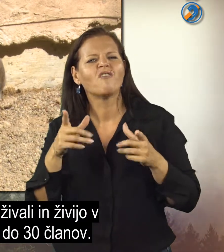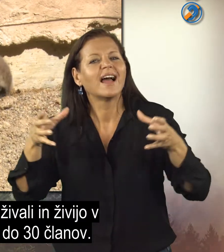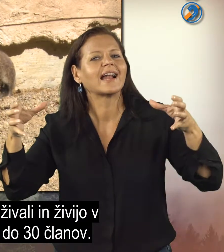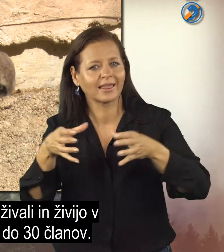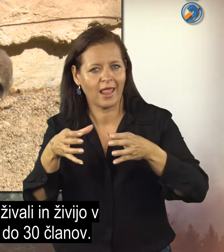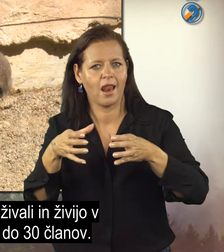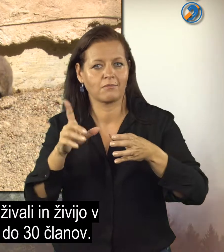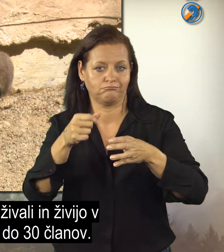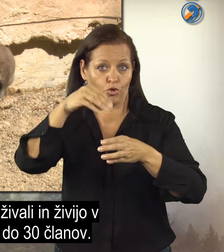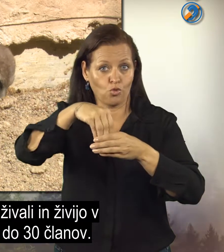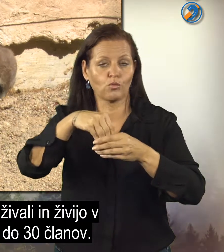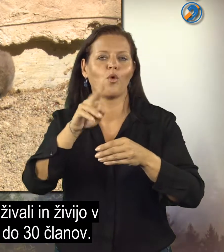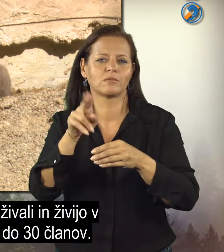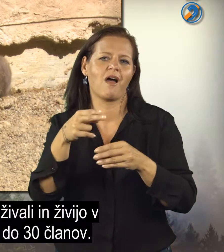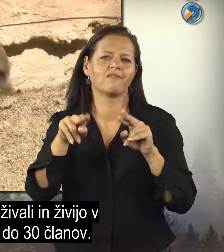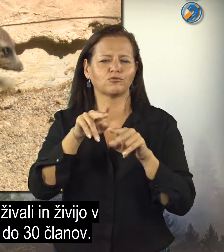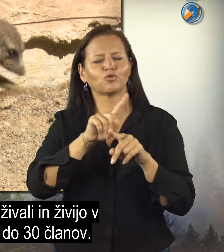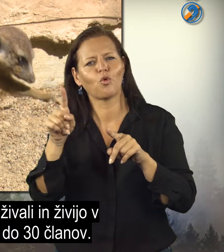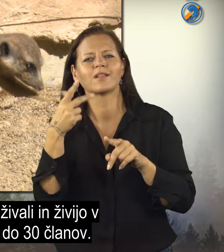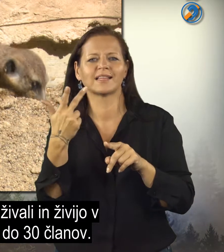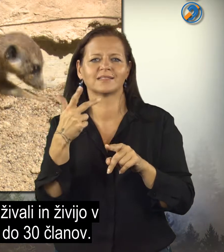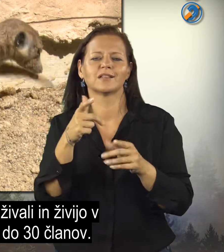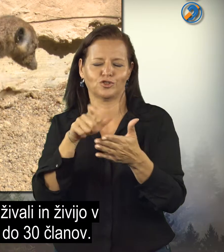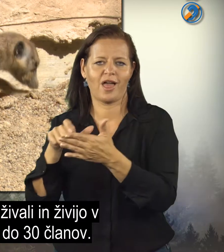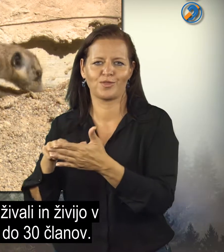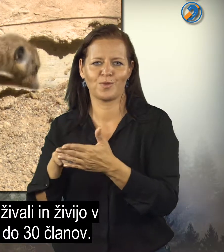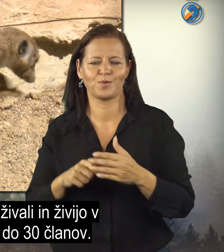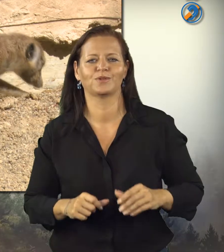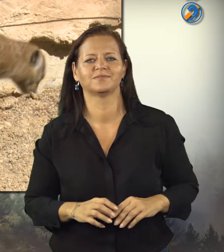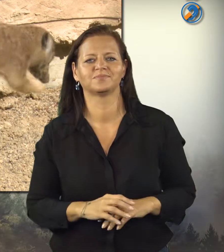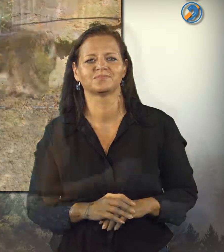in živijo v kardelah, ki štejejo do 30 članov.